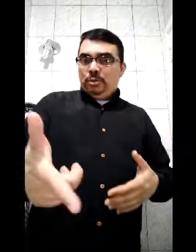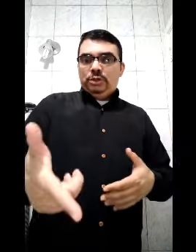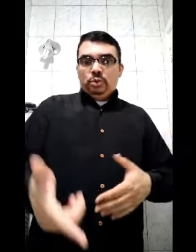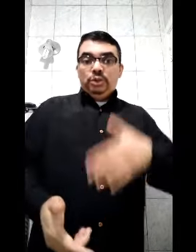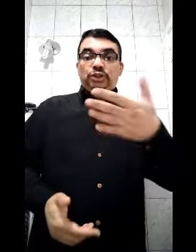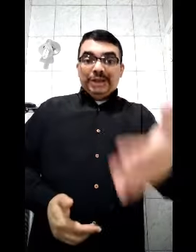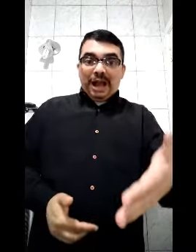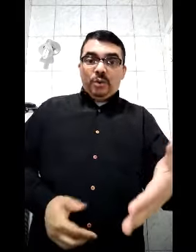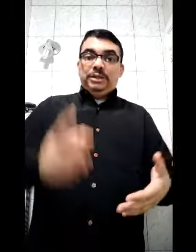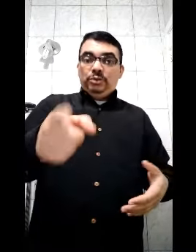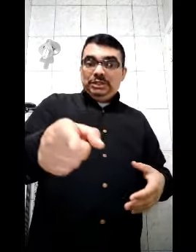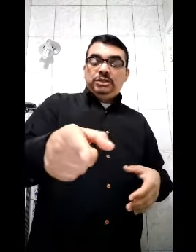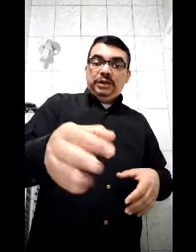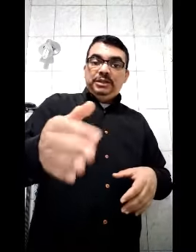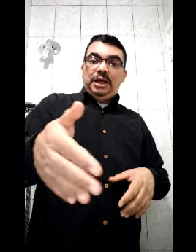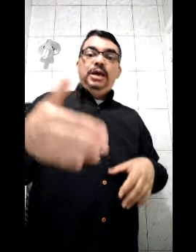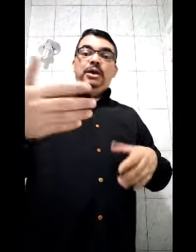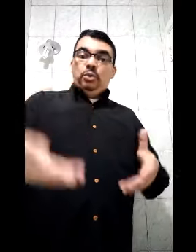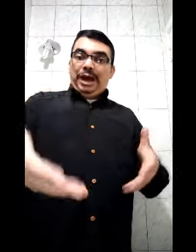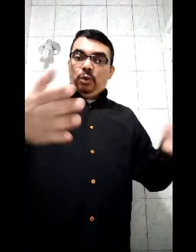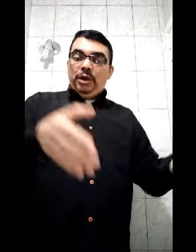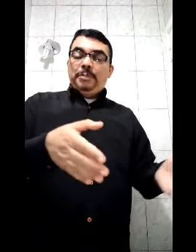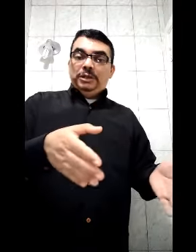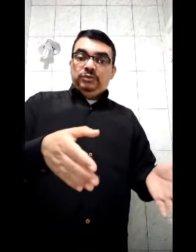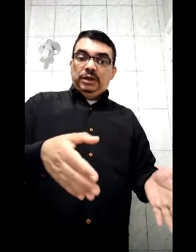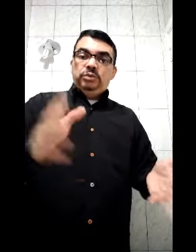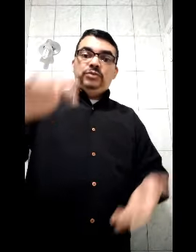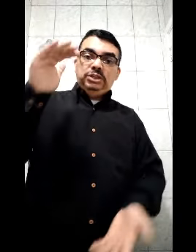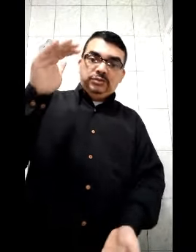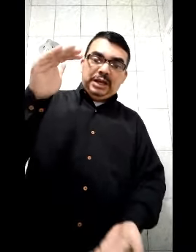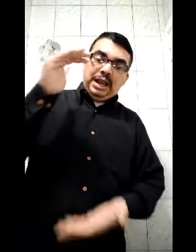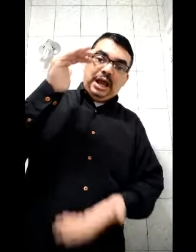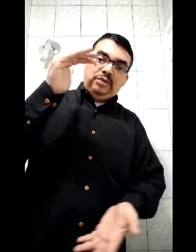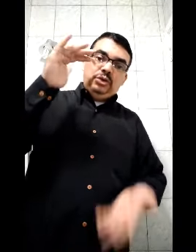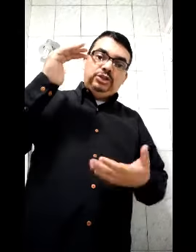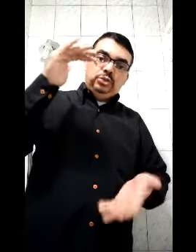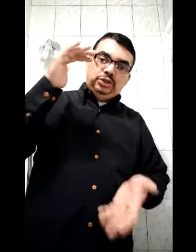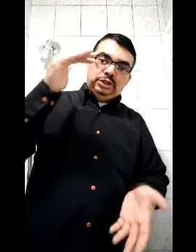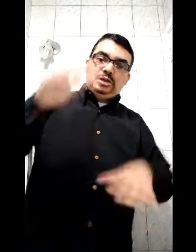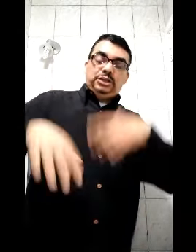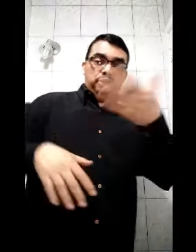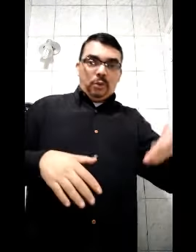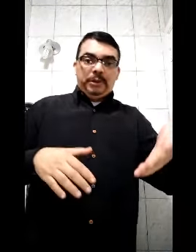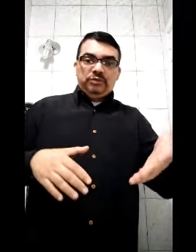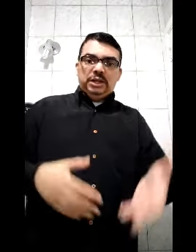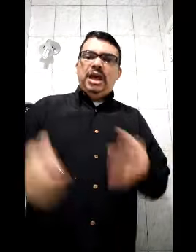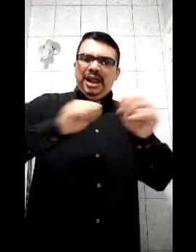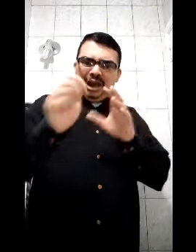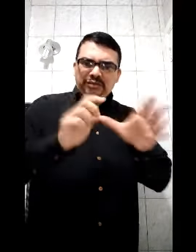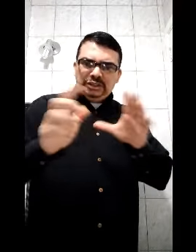cobertores, de água, até o incentivo aí tá no calor, época de verão. Então, se você tiver aquela garrafinha de dois quilos, que a gente compra aqui, Lava